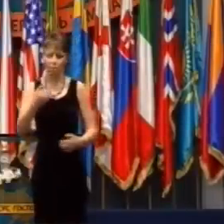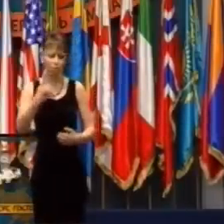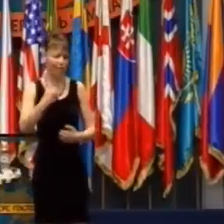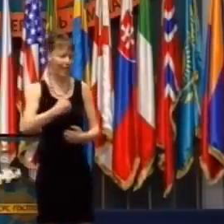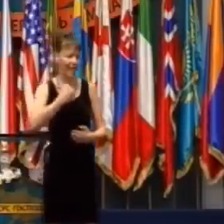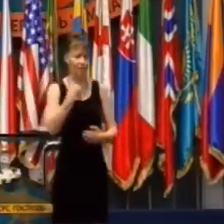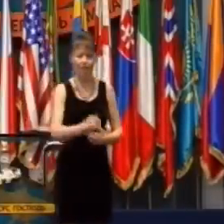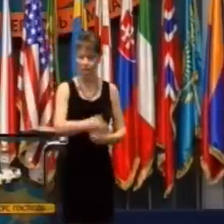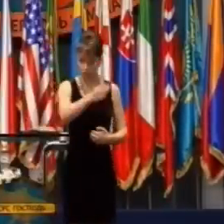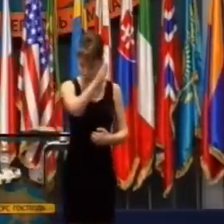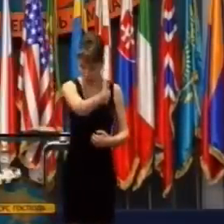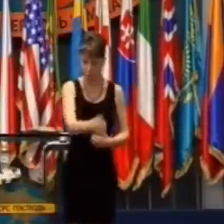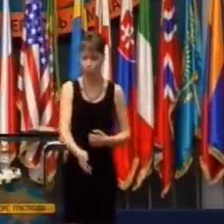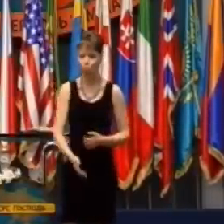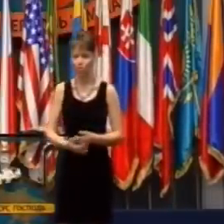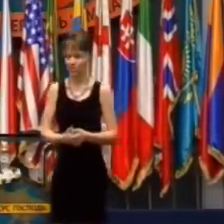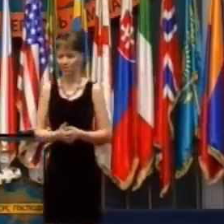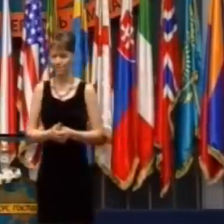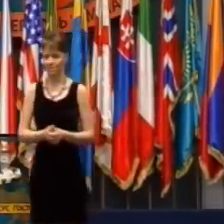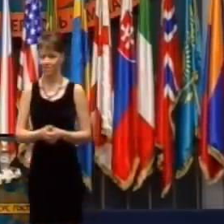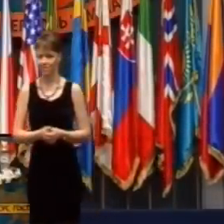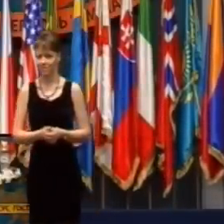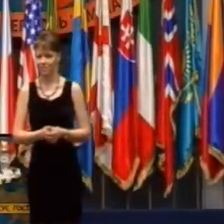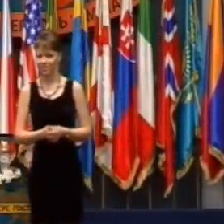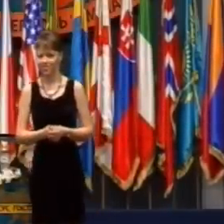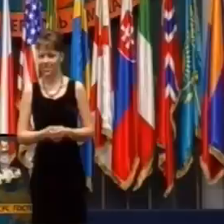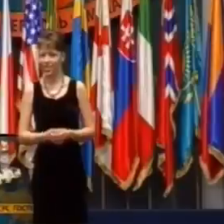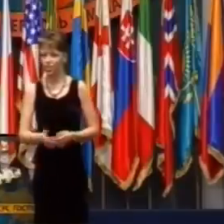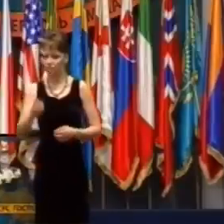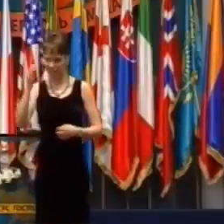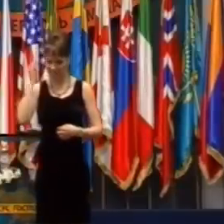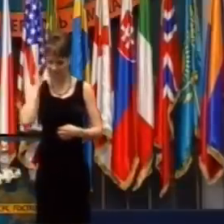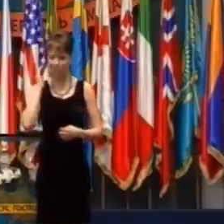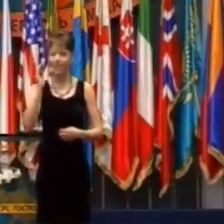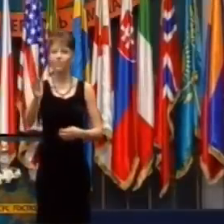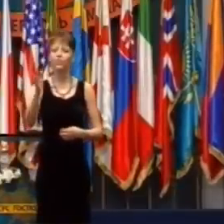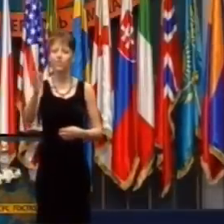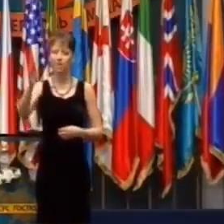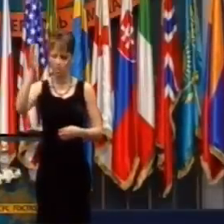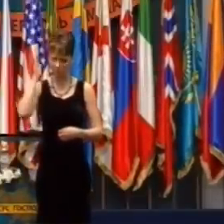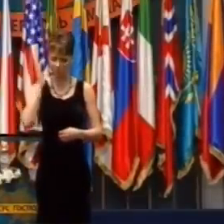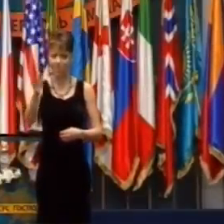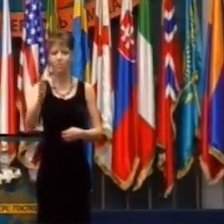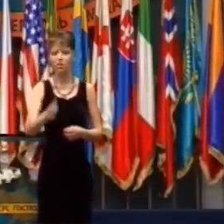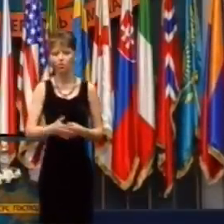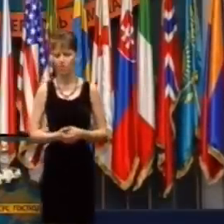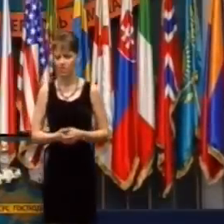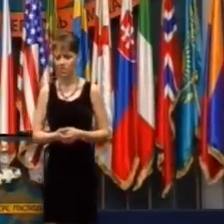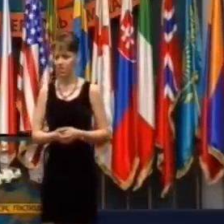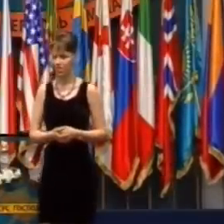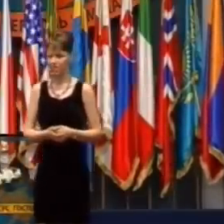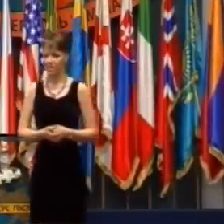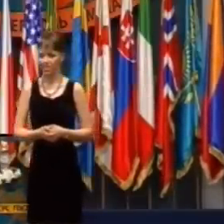Pretože som očakával, že ma budú poslúchať. Tým, že som jednal s autoritou.